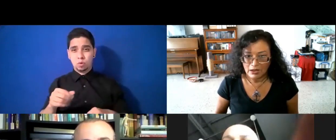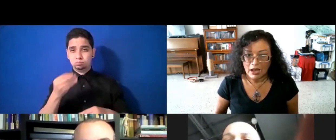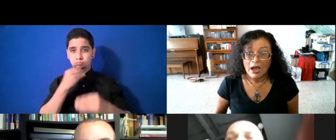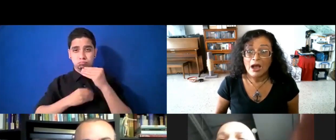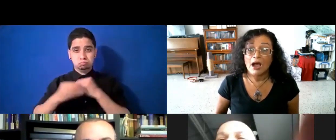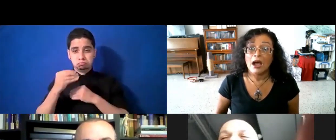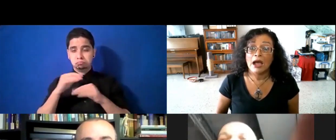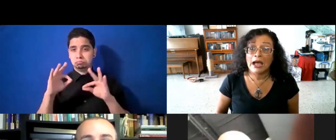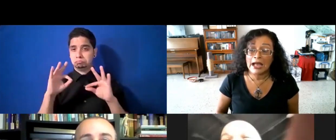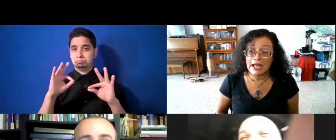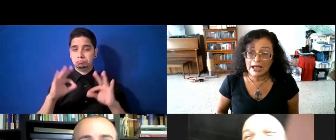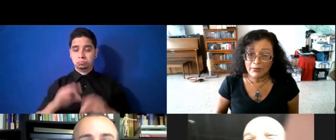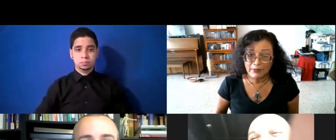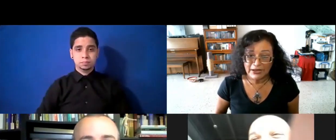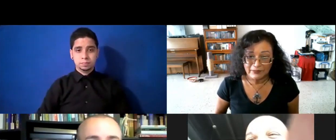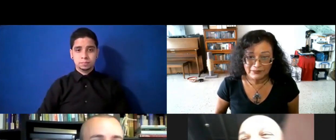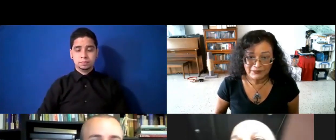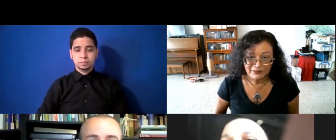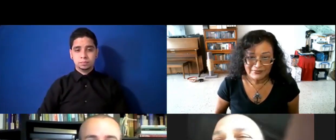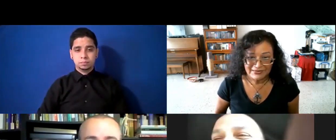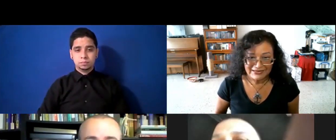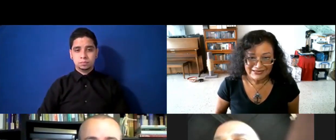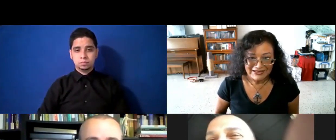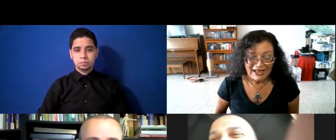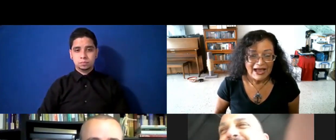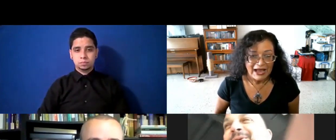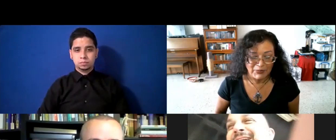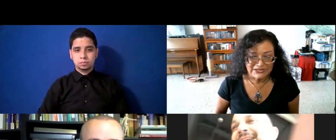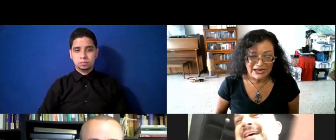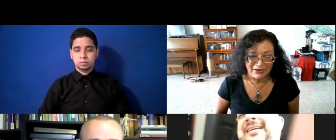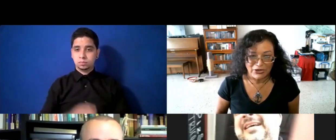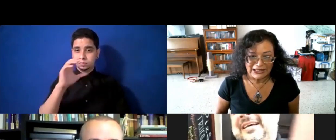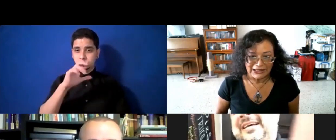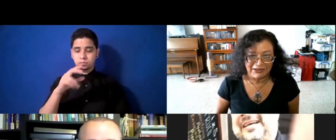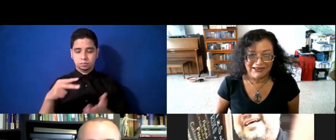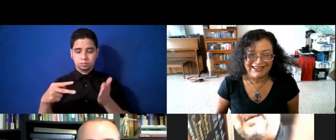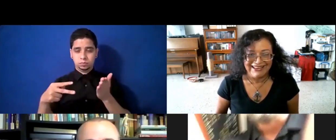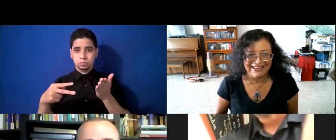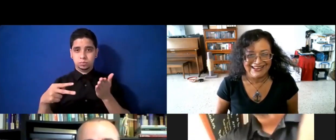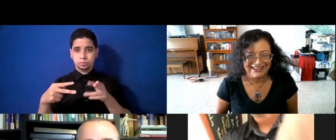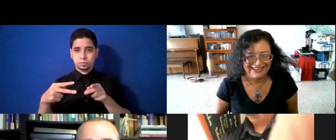problema. Bueno, como bien yo creo que voy a buscar un conector en el otro lado. Ah, pues dale. Así que...